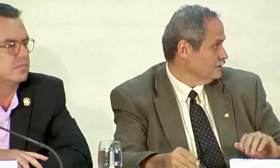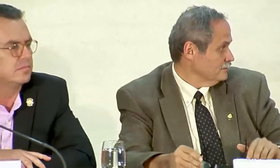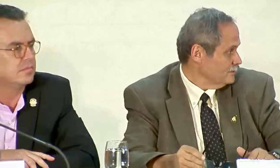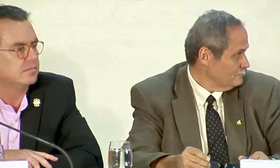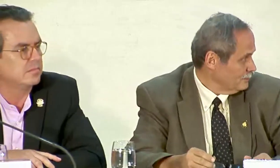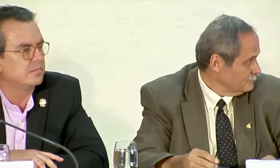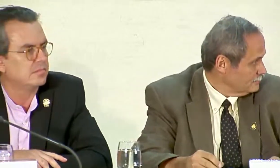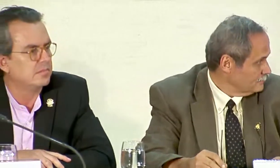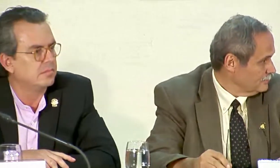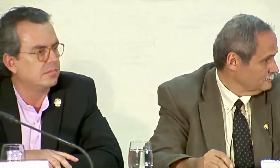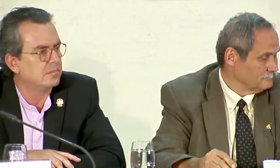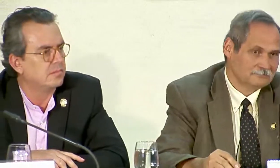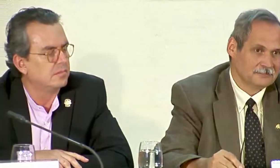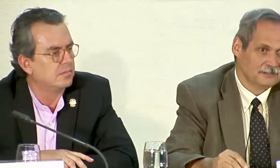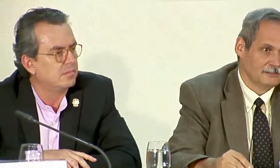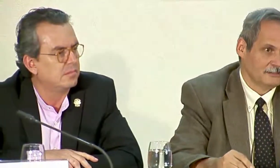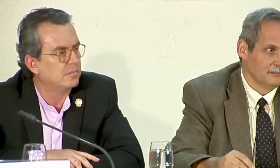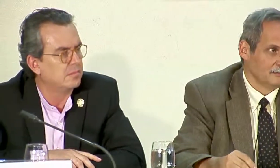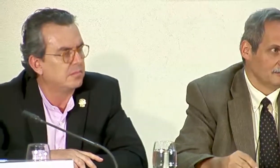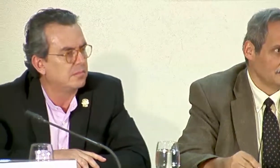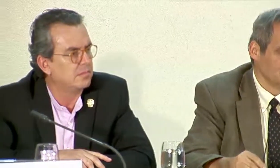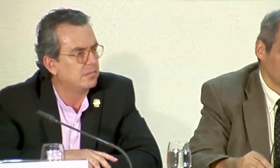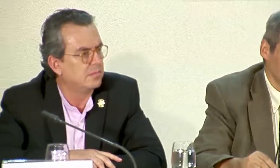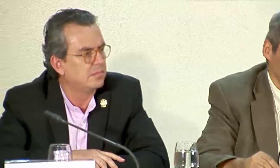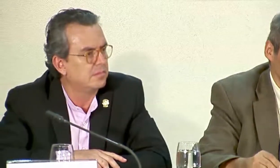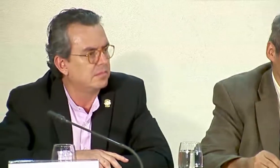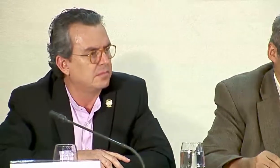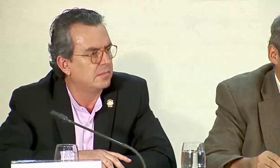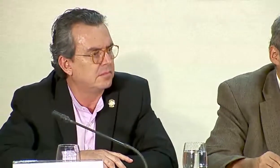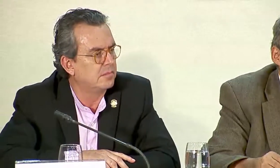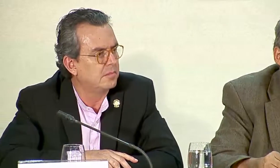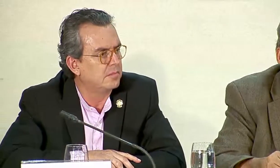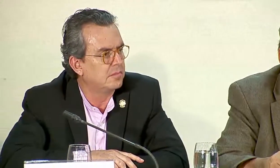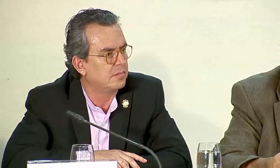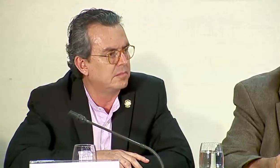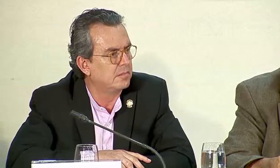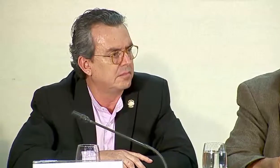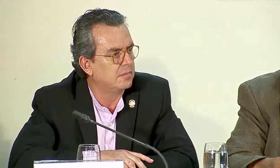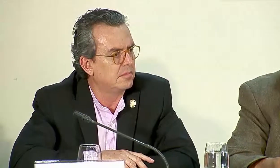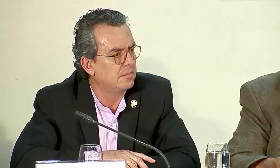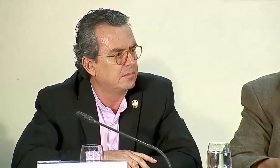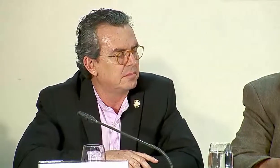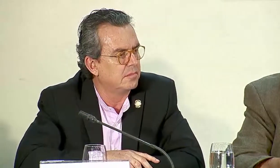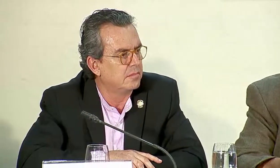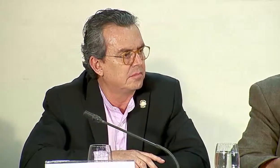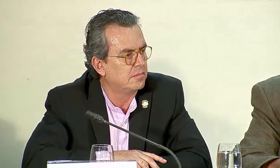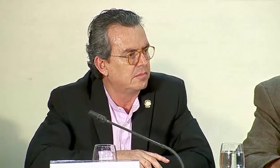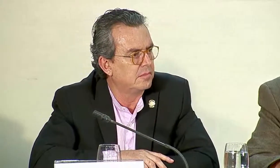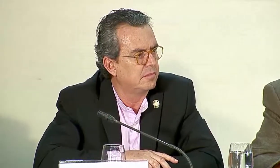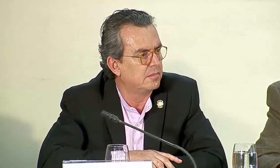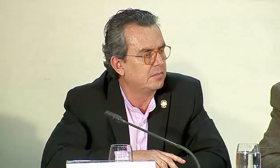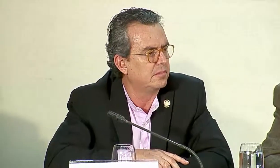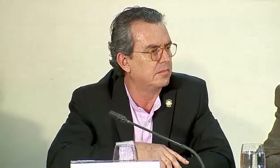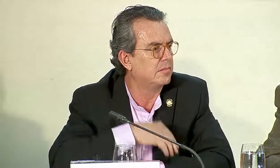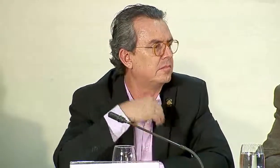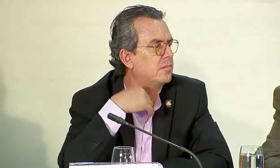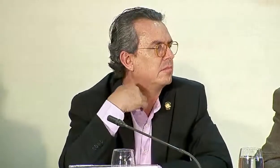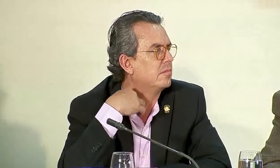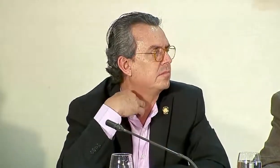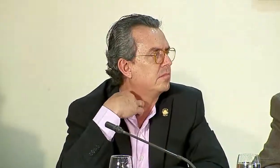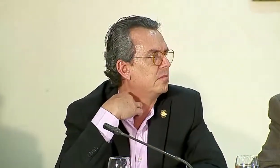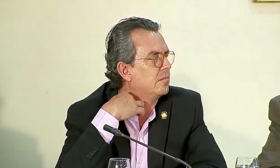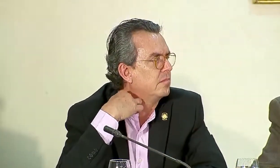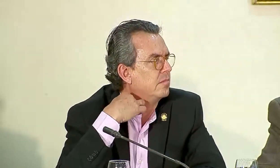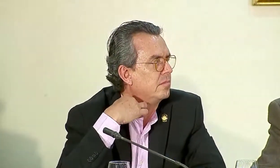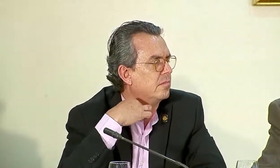Carrillo, usted sabe que visito, siempre resienten que los famosos proyectos de los